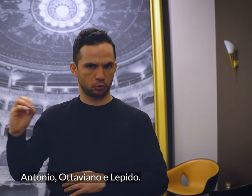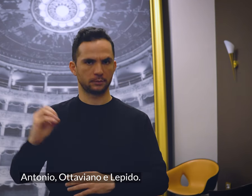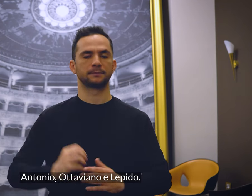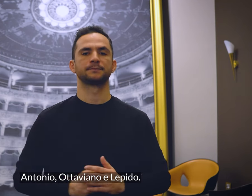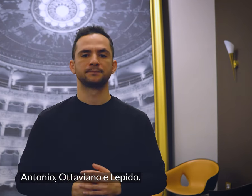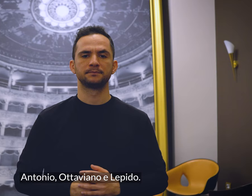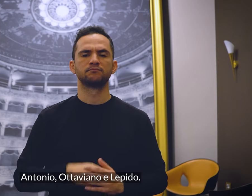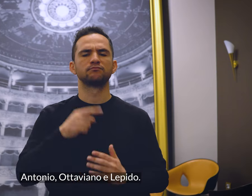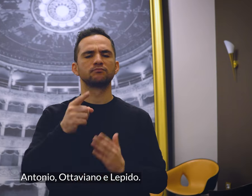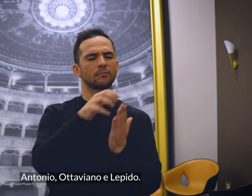e Lepido.